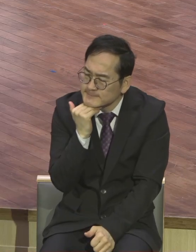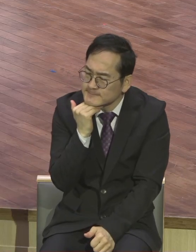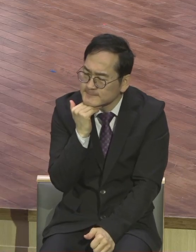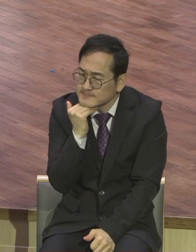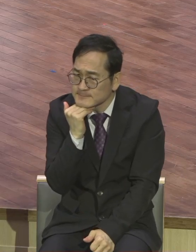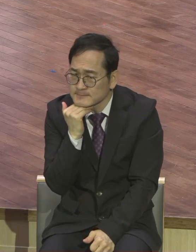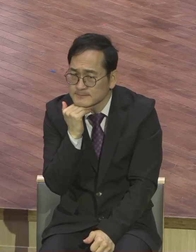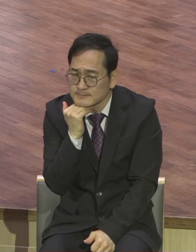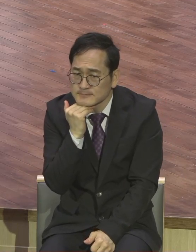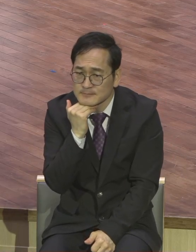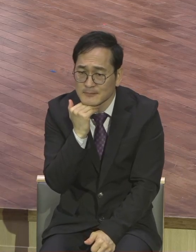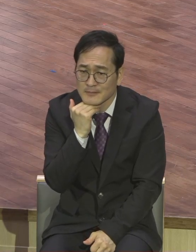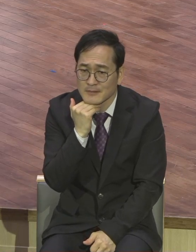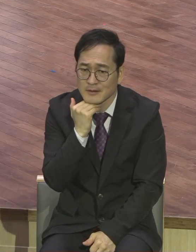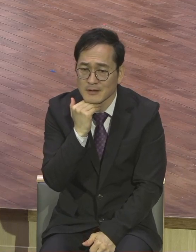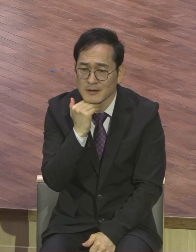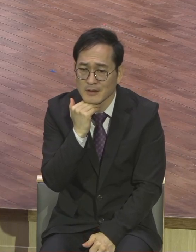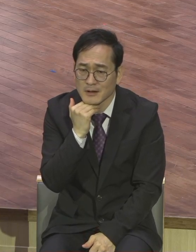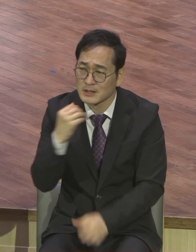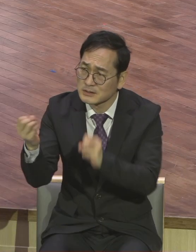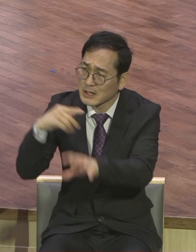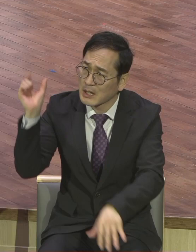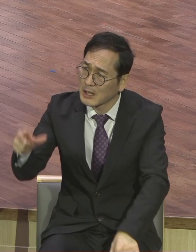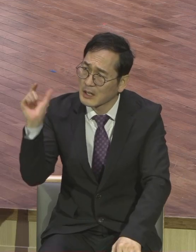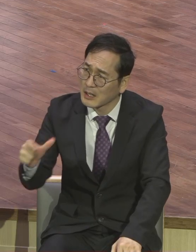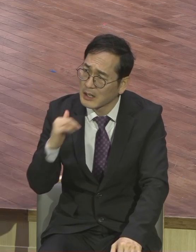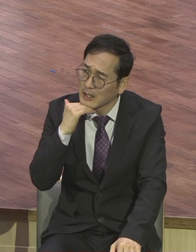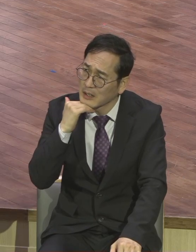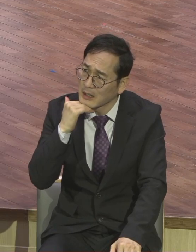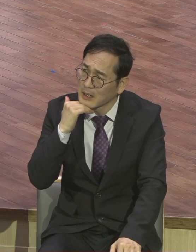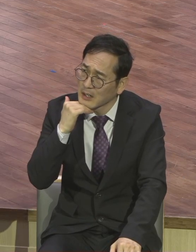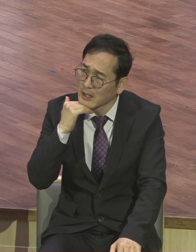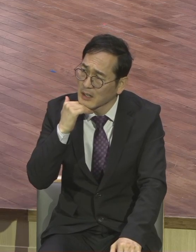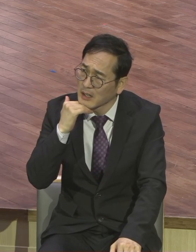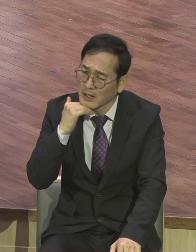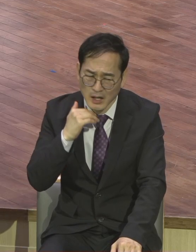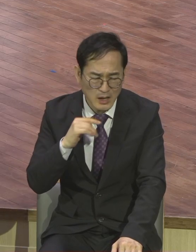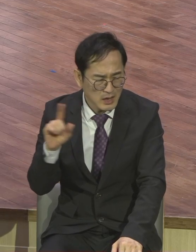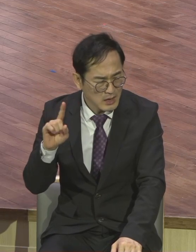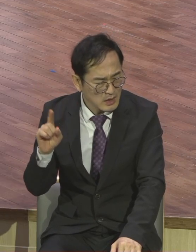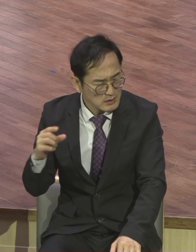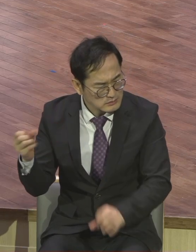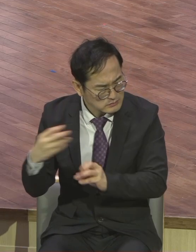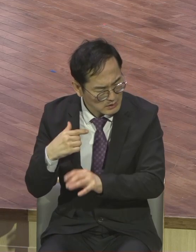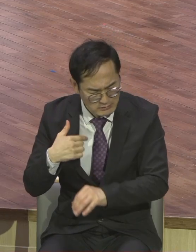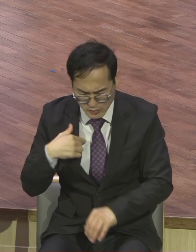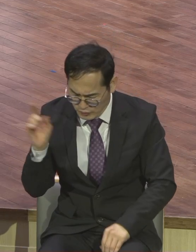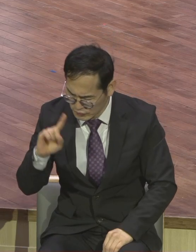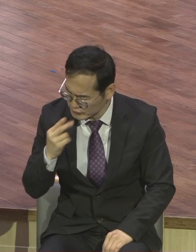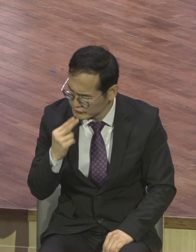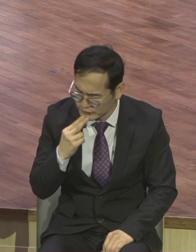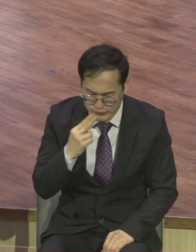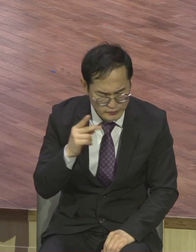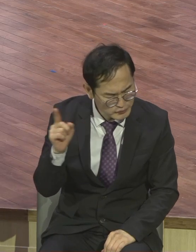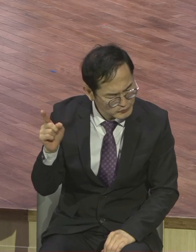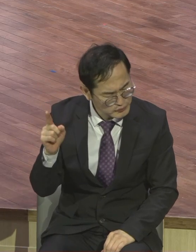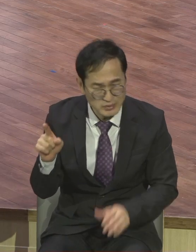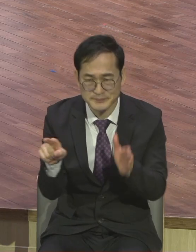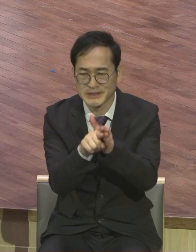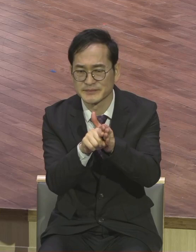왜 자꾸 응답이 뭐냐 왜 조급해가지고 조급해가지고 조급해가지고 사단에